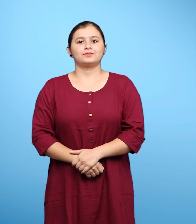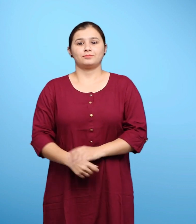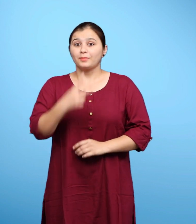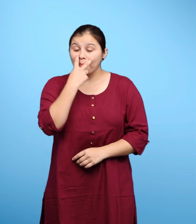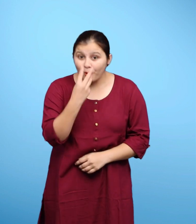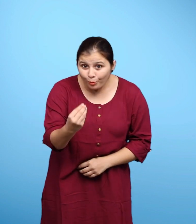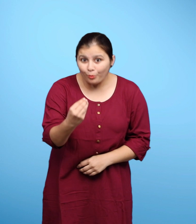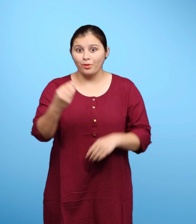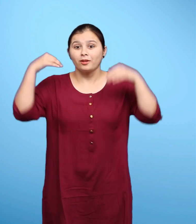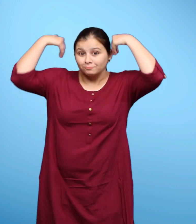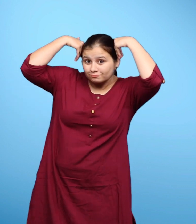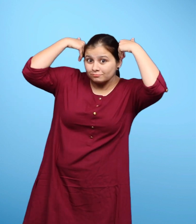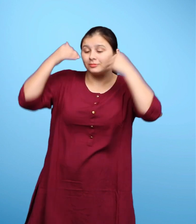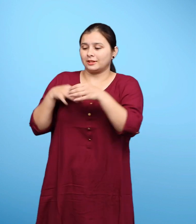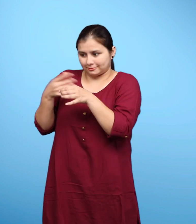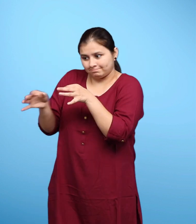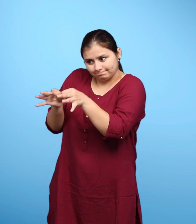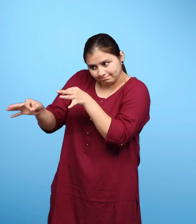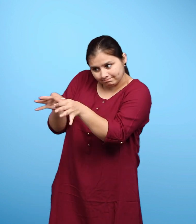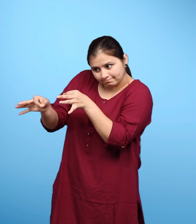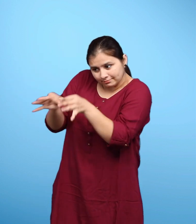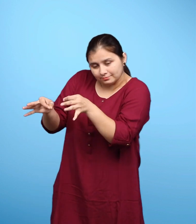सियार ने गधे को समझाने की कोशिश की